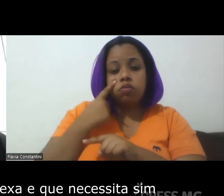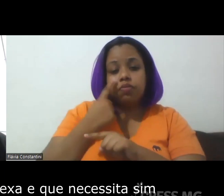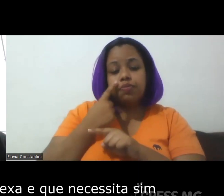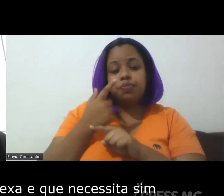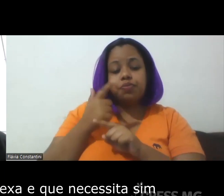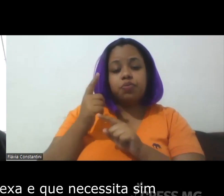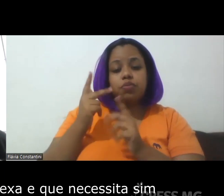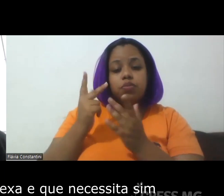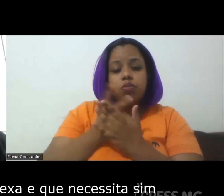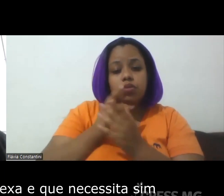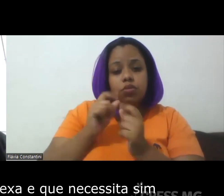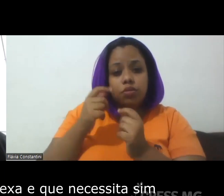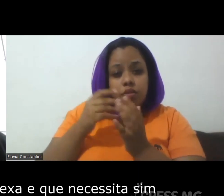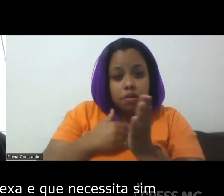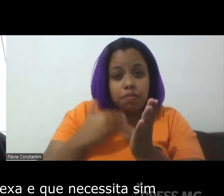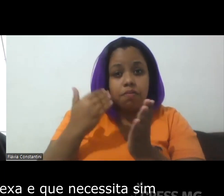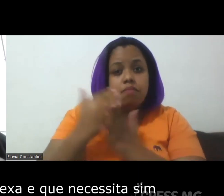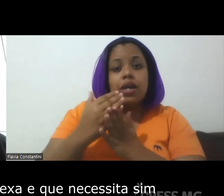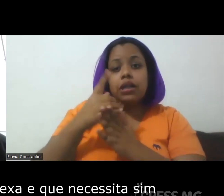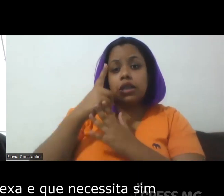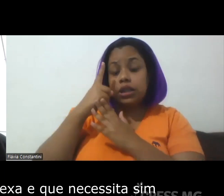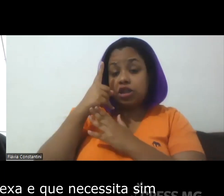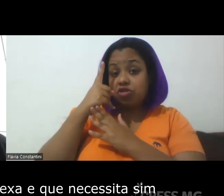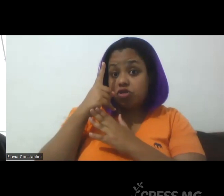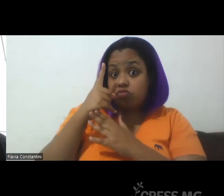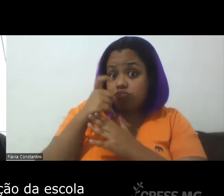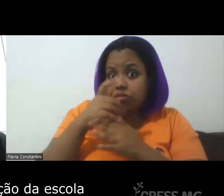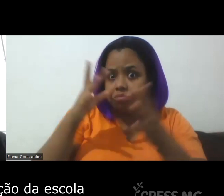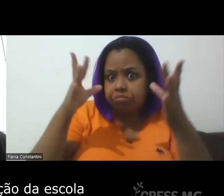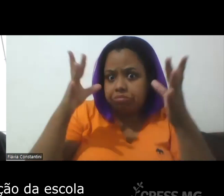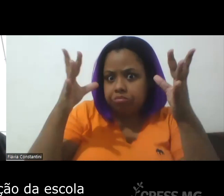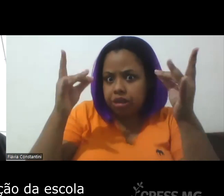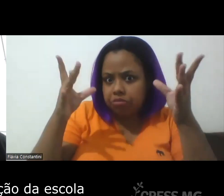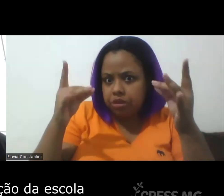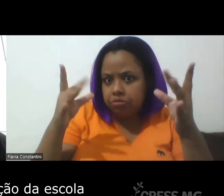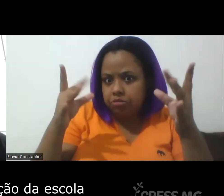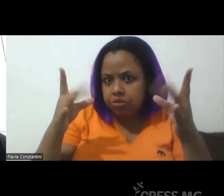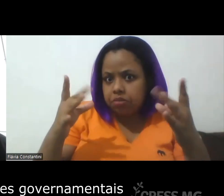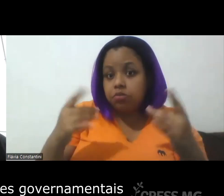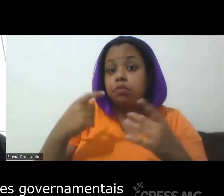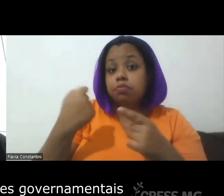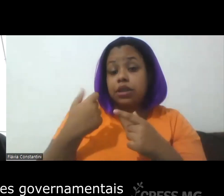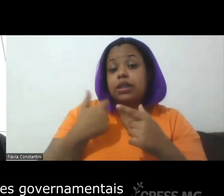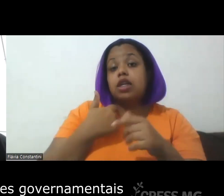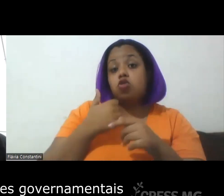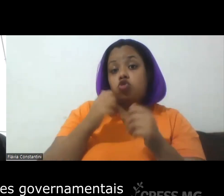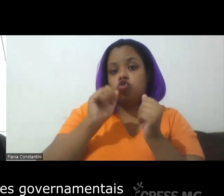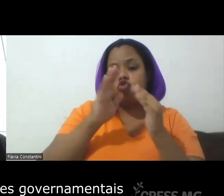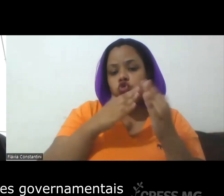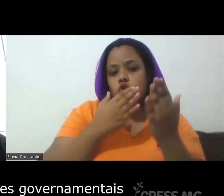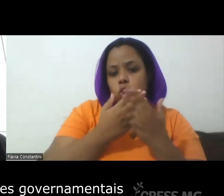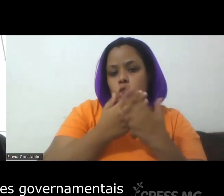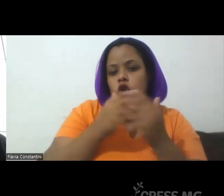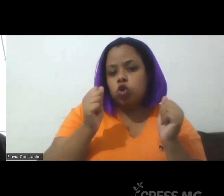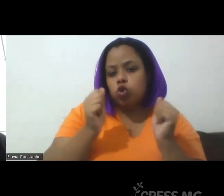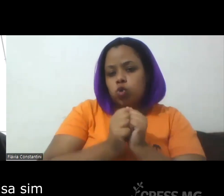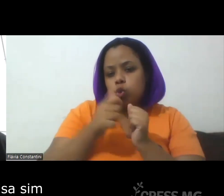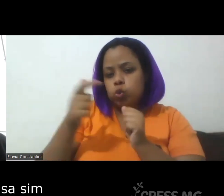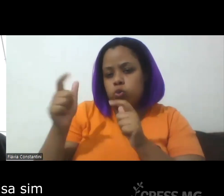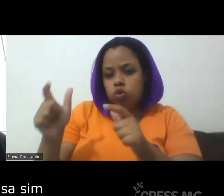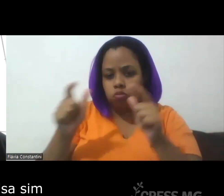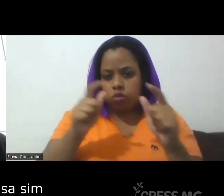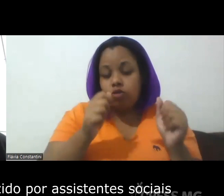né um pouco mais complexa e que necessita sim da articulação da escola com outros setores governamentais